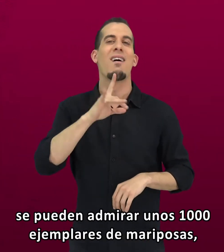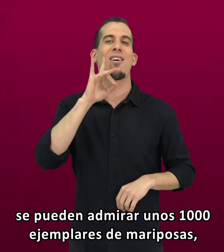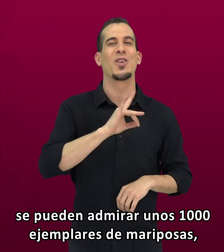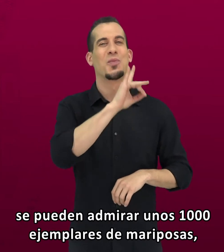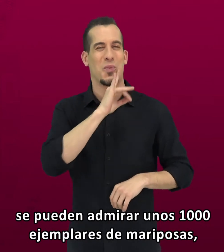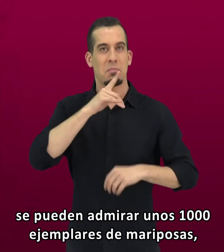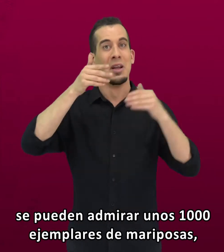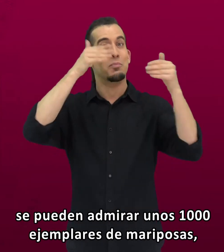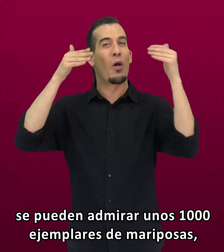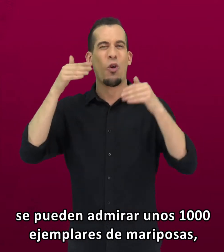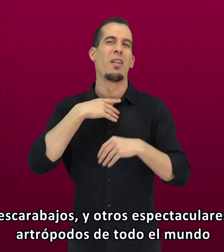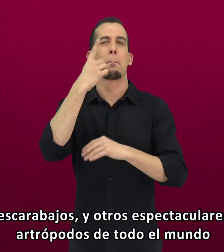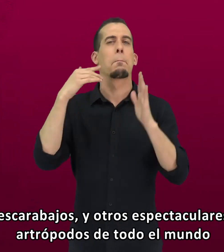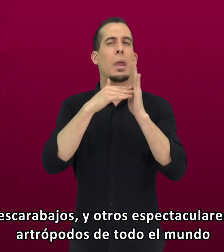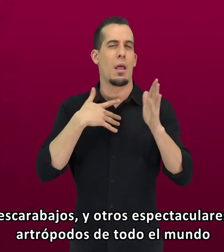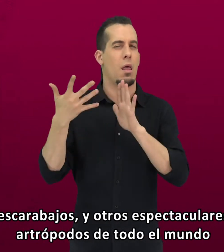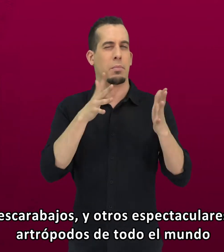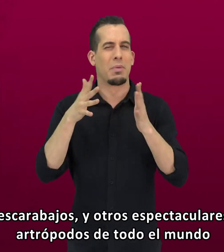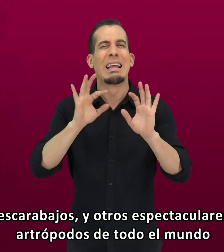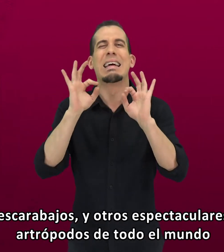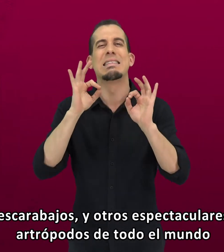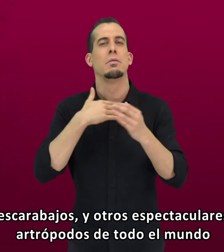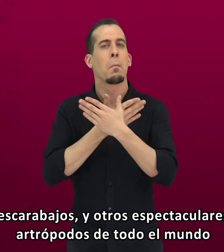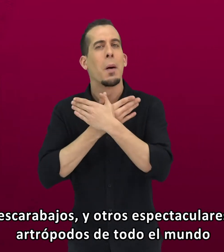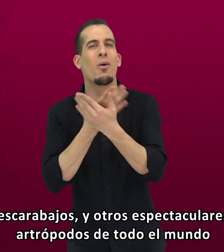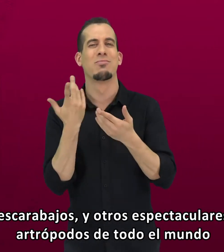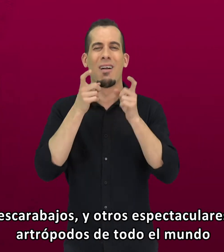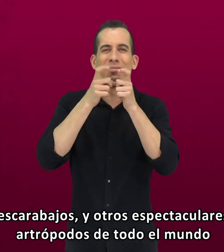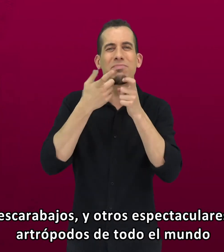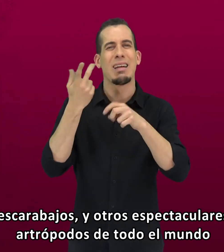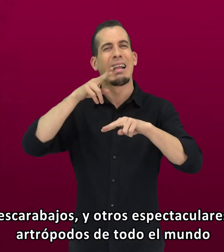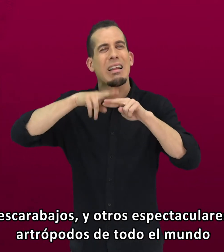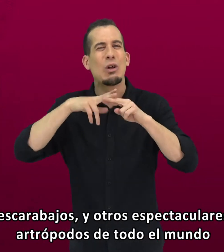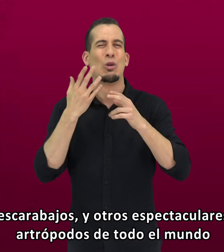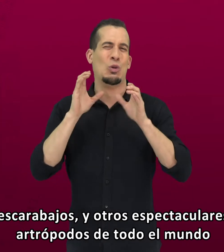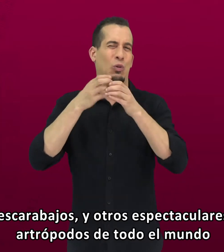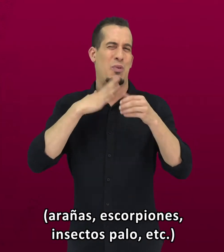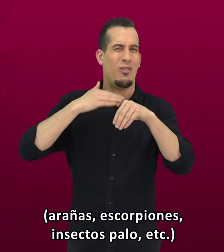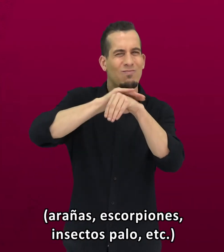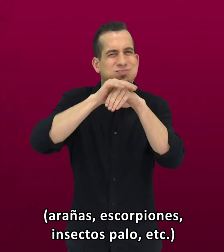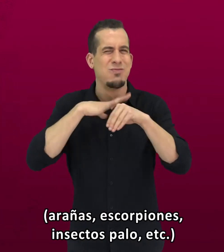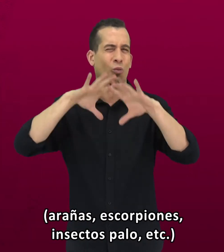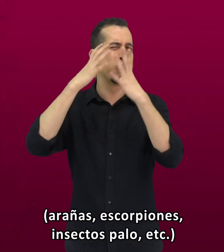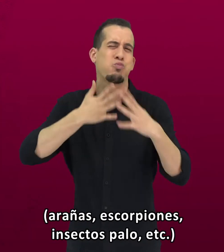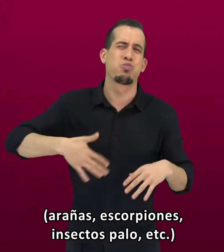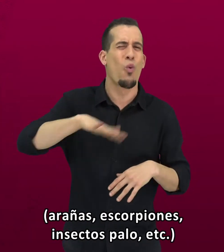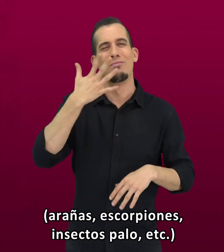ejemplares de mariposas, escarabajos y otros espectaculares artrópodos de todo el mundo. Arañas, escorpiones,